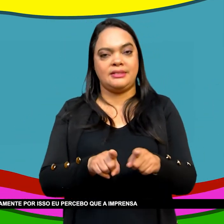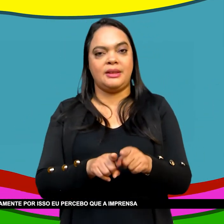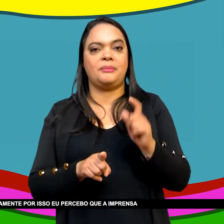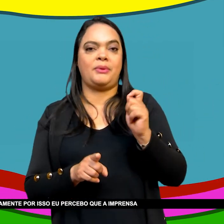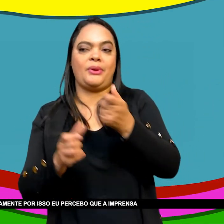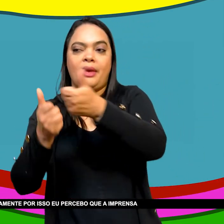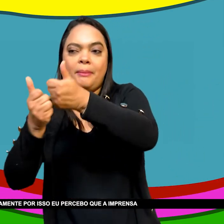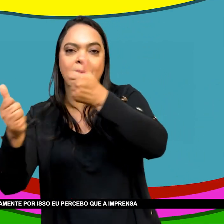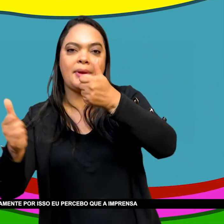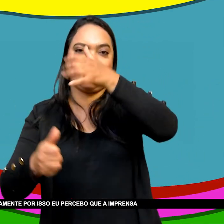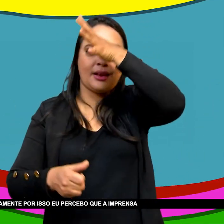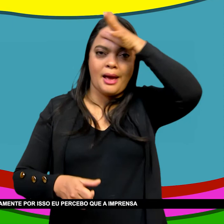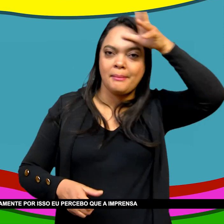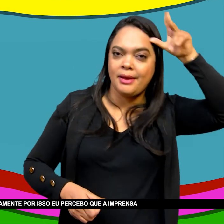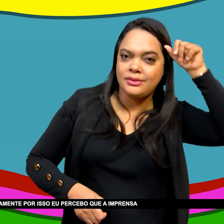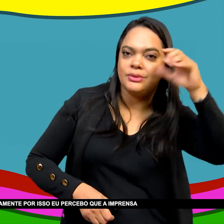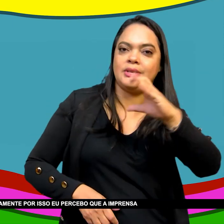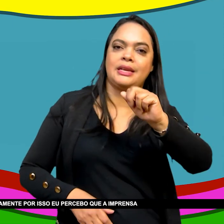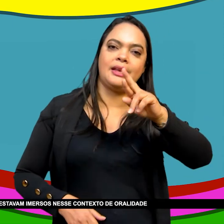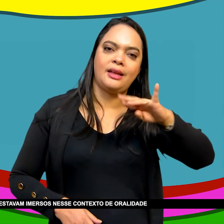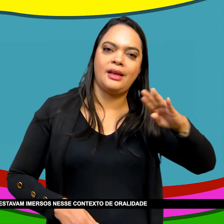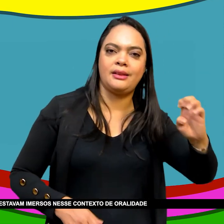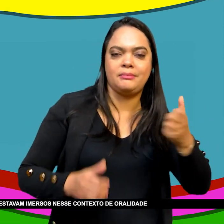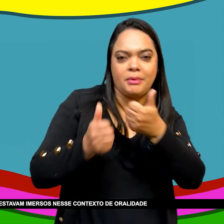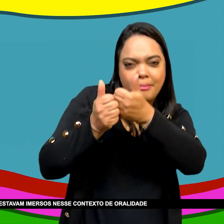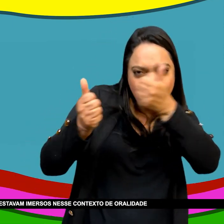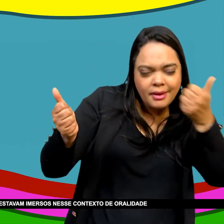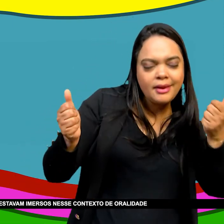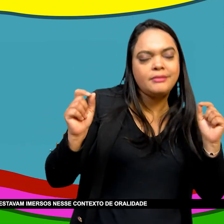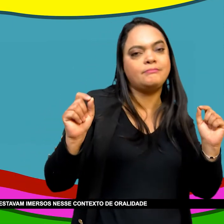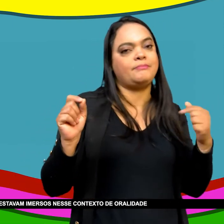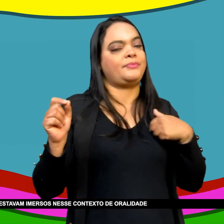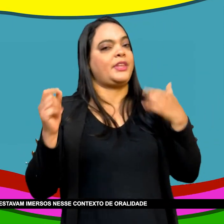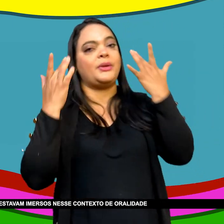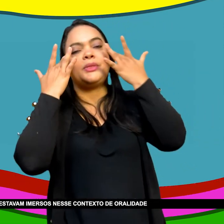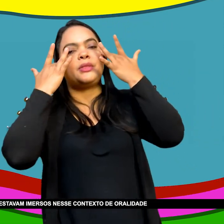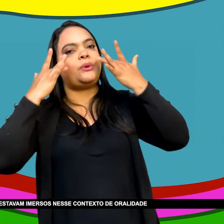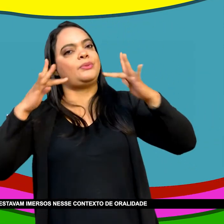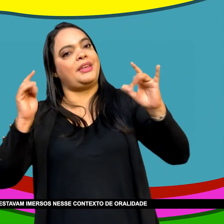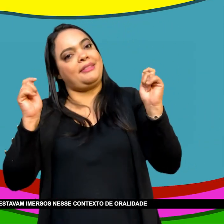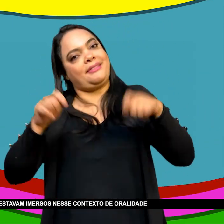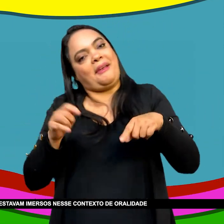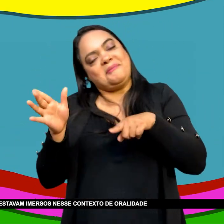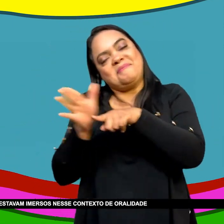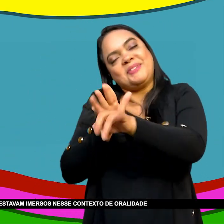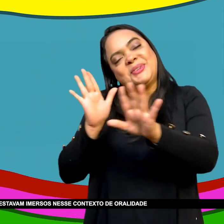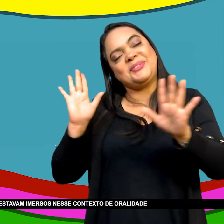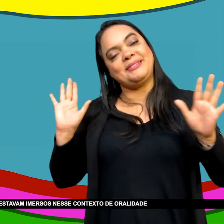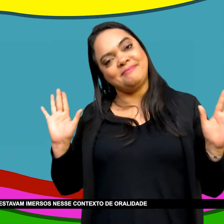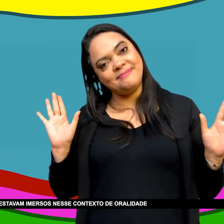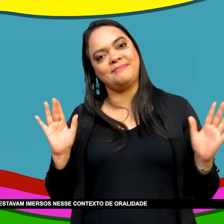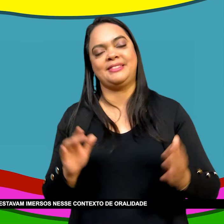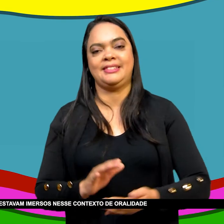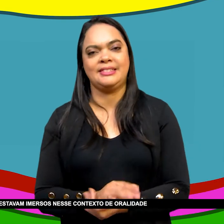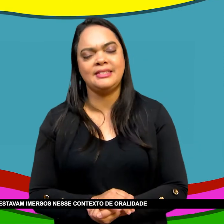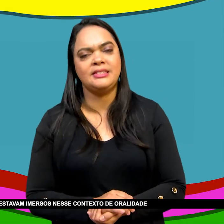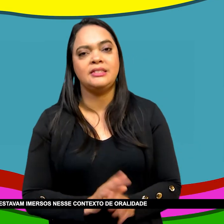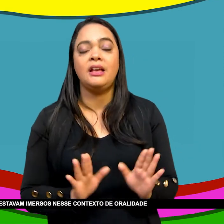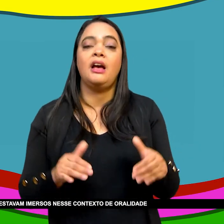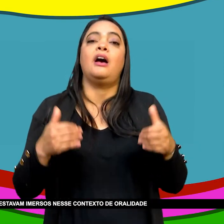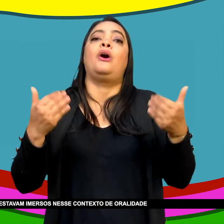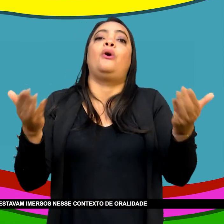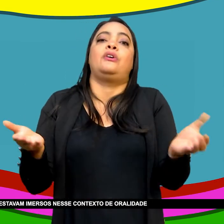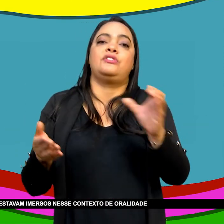Eu percebo Que a imprensa A imprensa O papel impresso A imprensa periódica Estavam